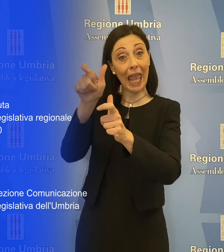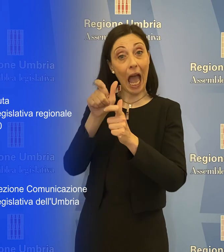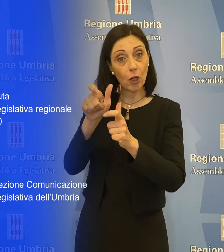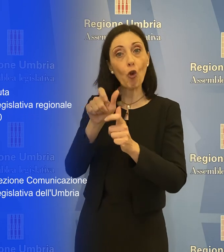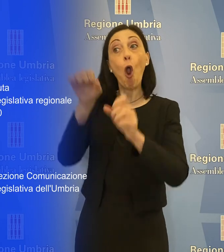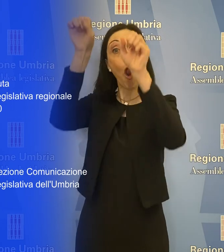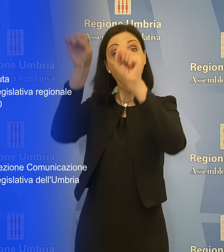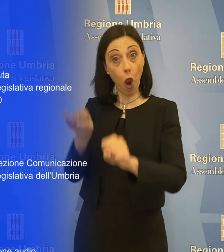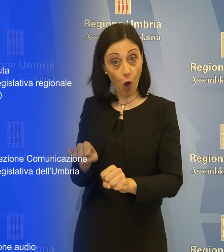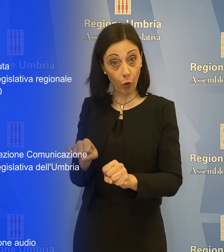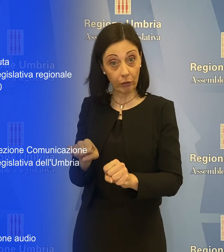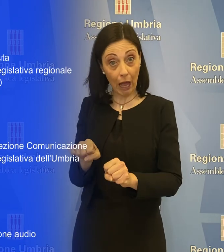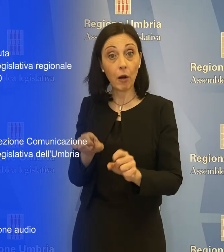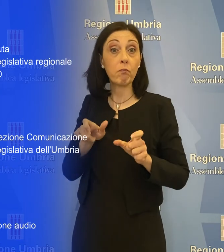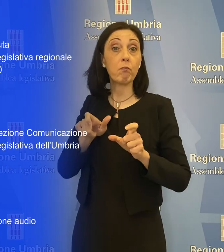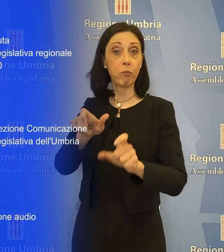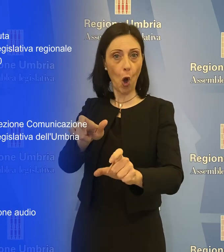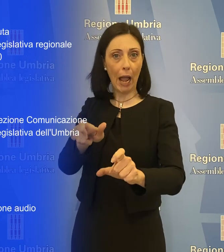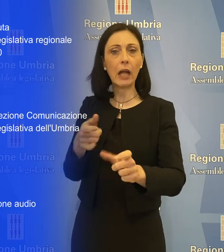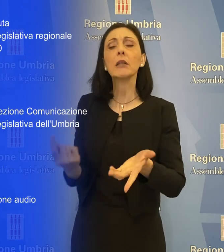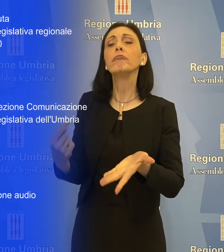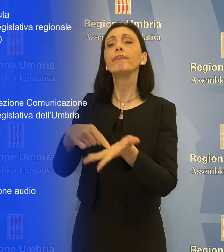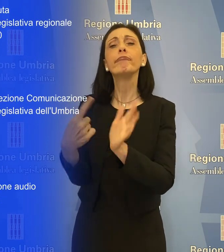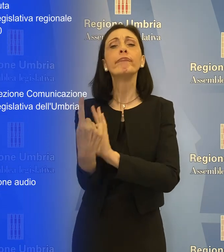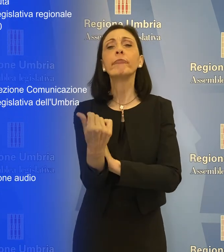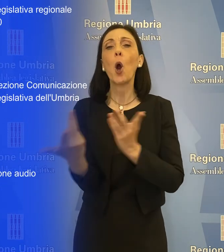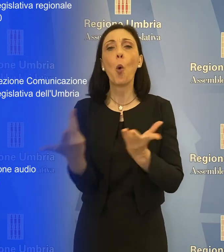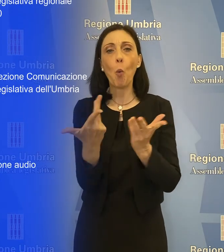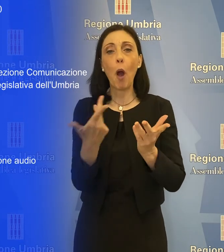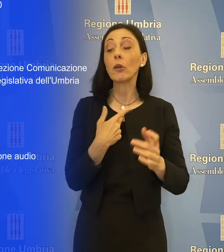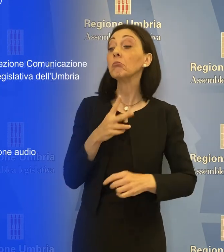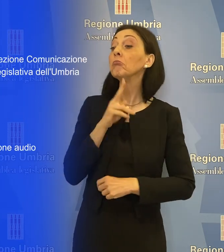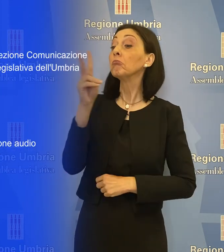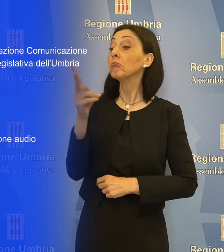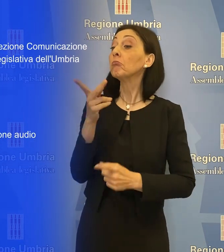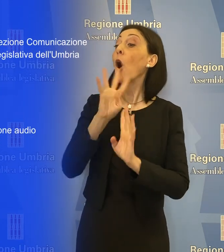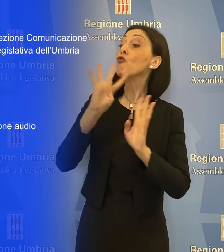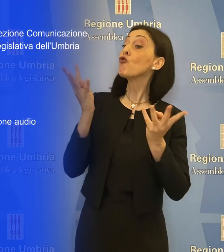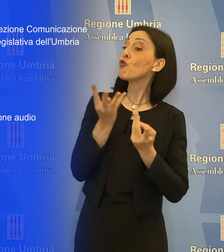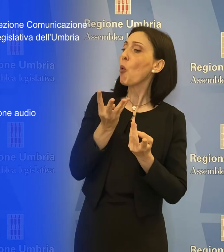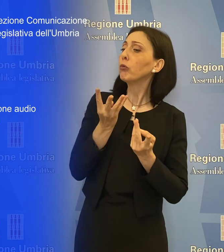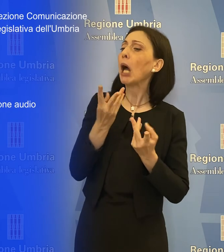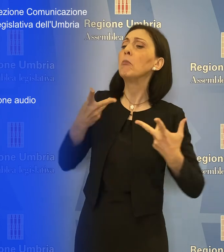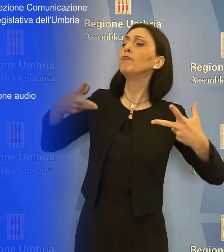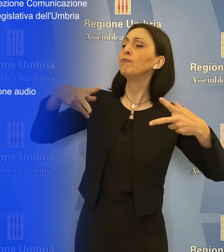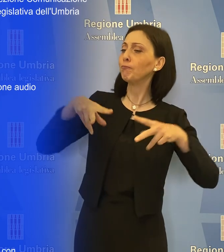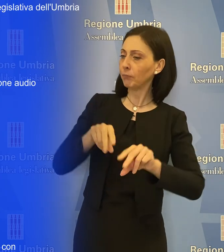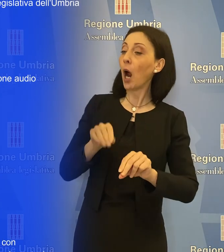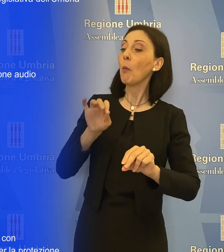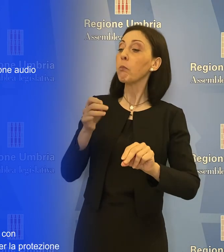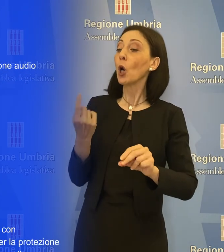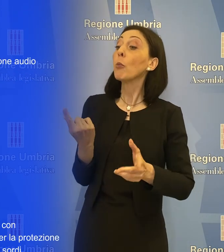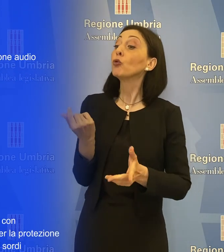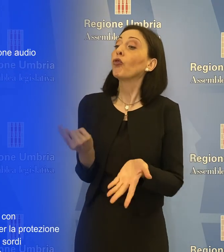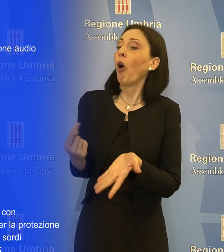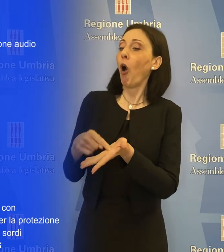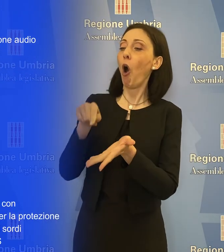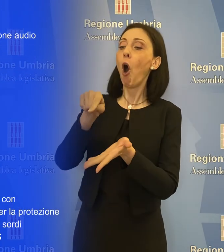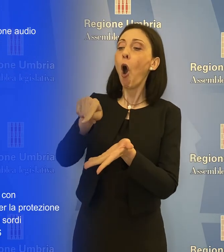lockdown. L'assessore Melasecche ha risposto che la giunta ha sempre ribadito la necessità che siano rimborsati tutti quanti si trovino in